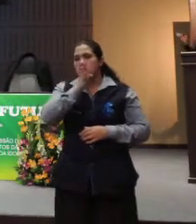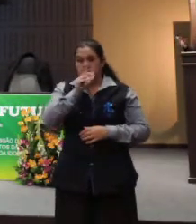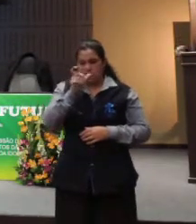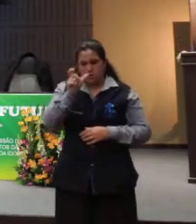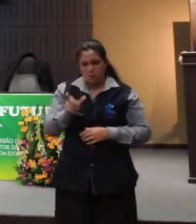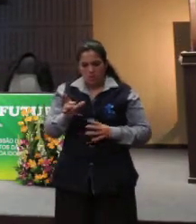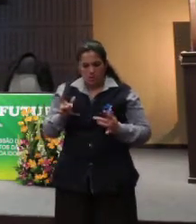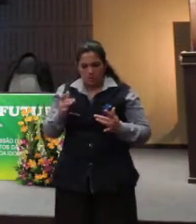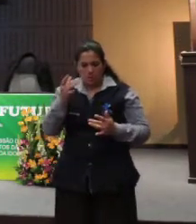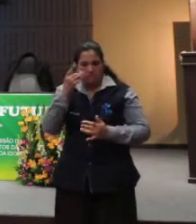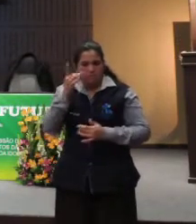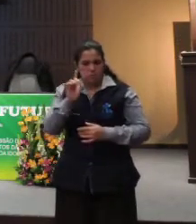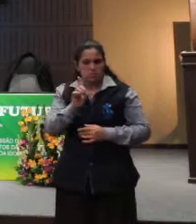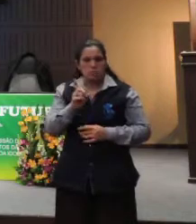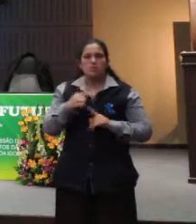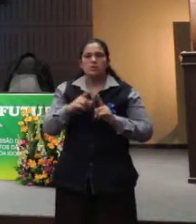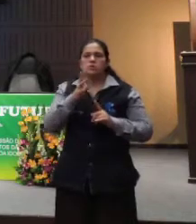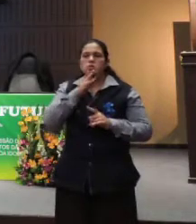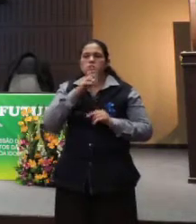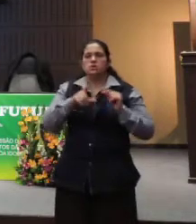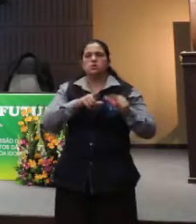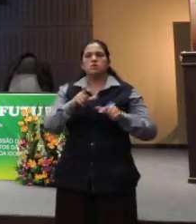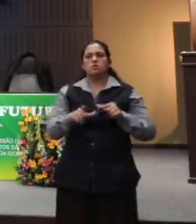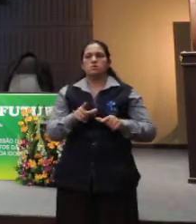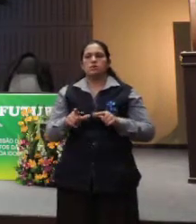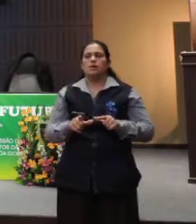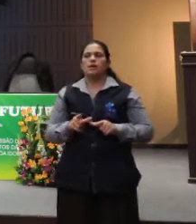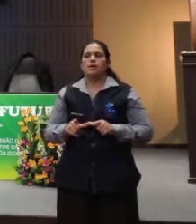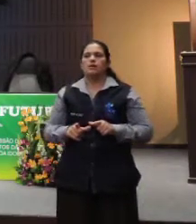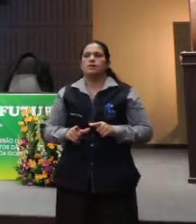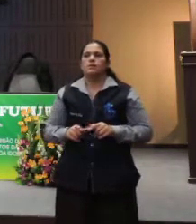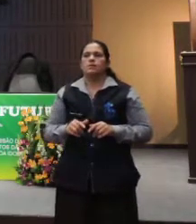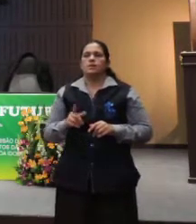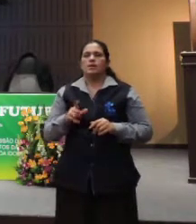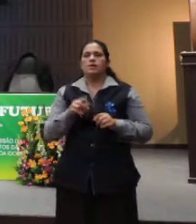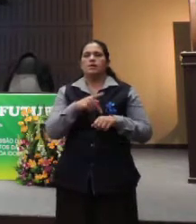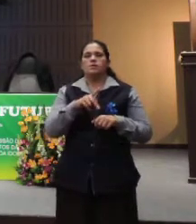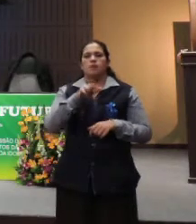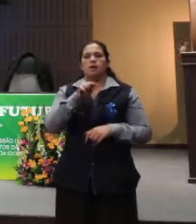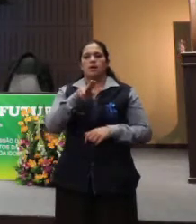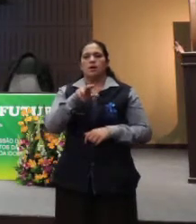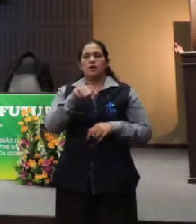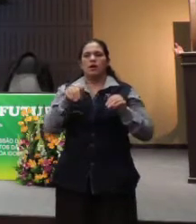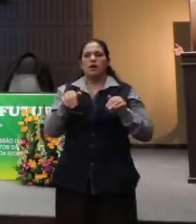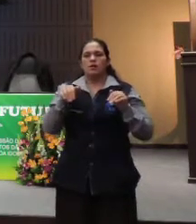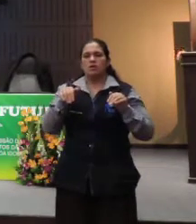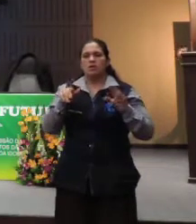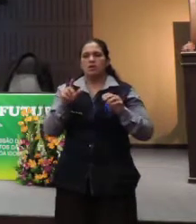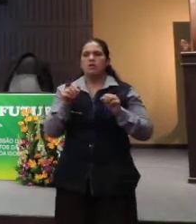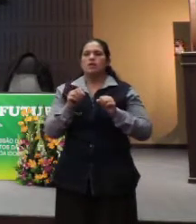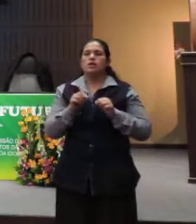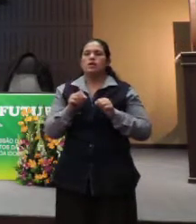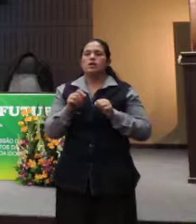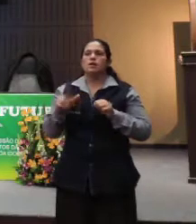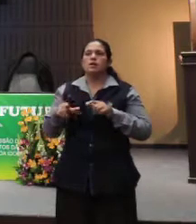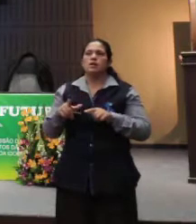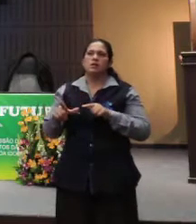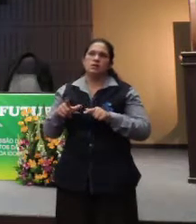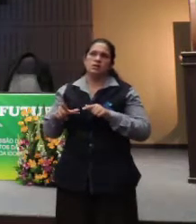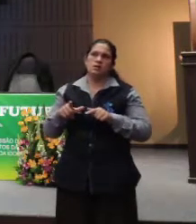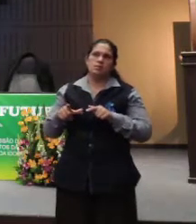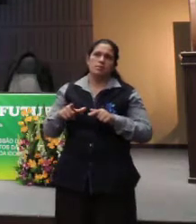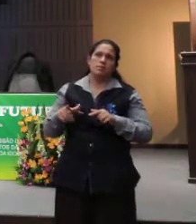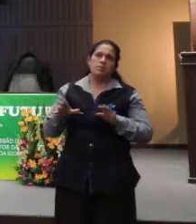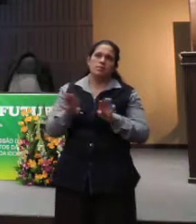pessoalmente, conhecia do trabalho australiano, conhecia por conta da área do meio ambiente, que atuei na área do meio